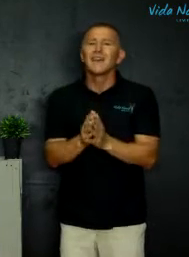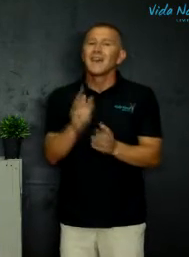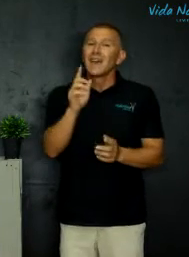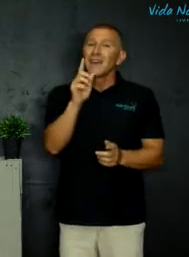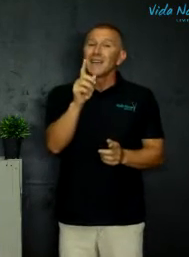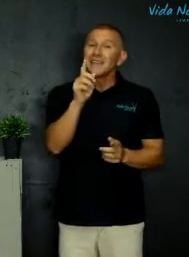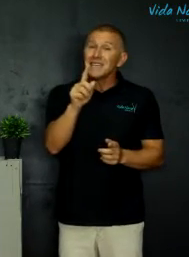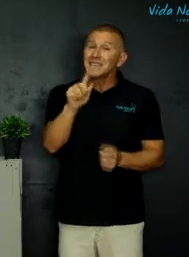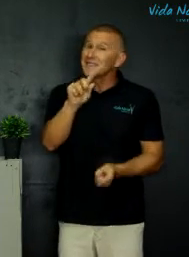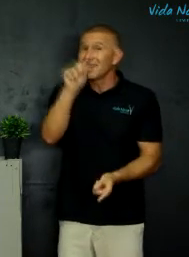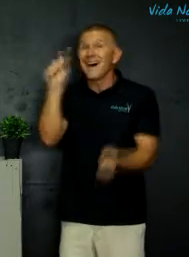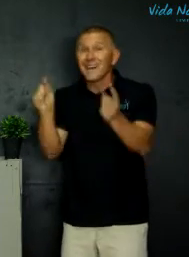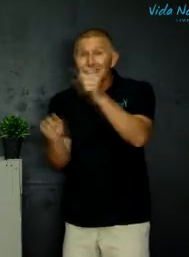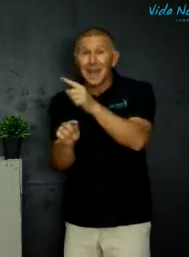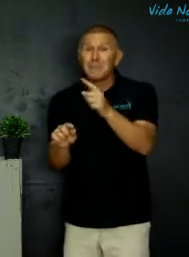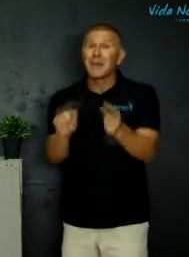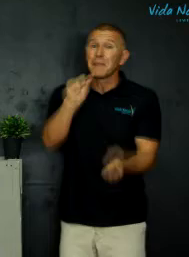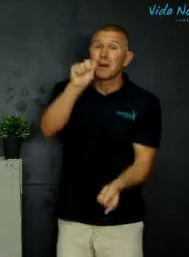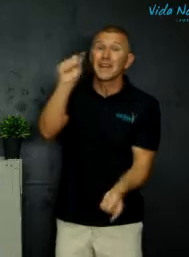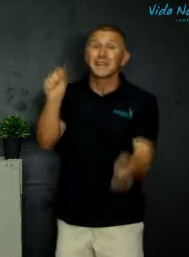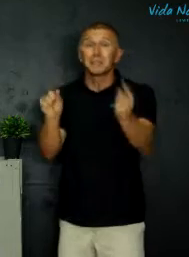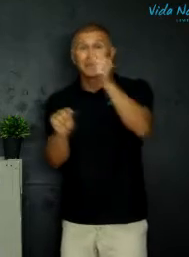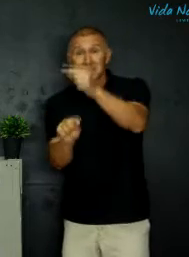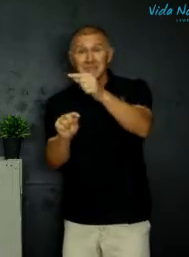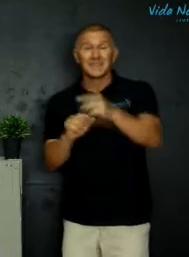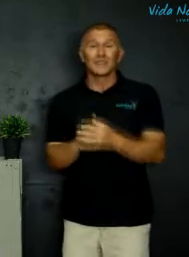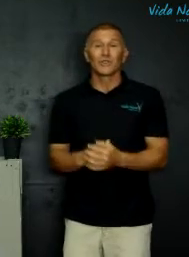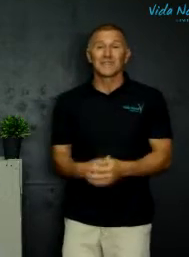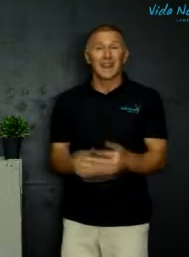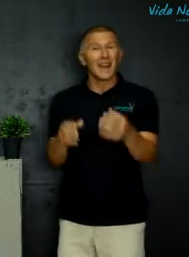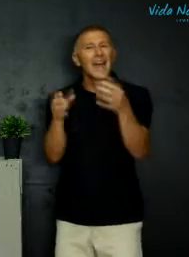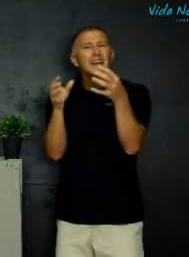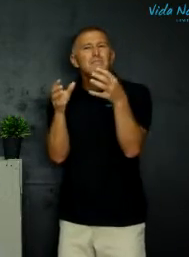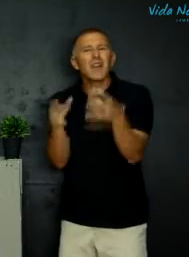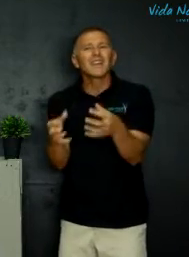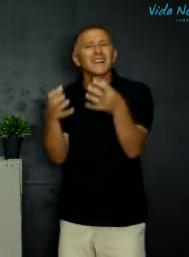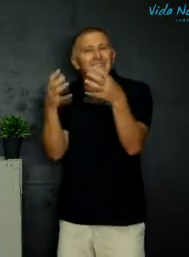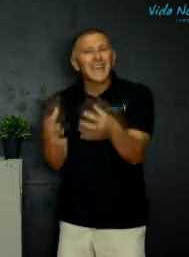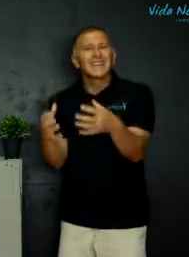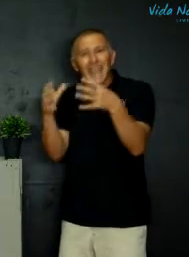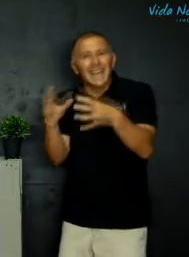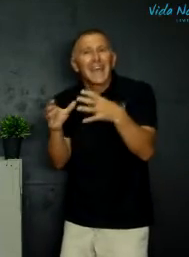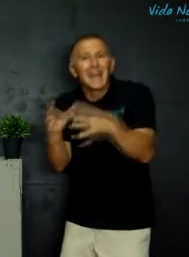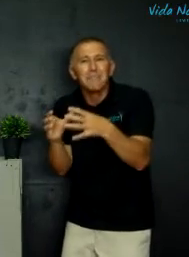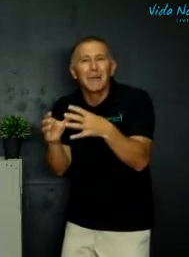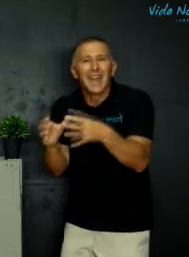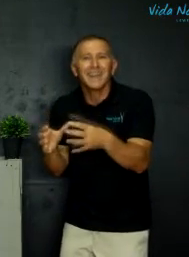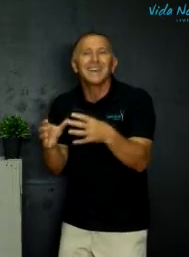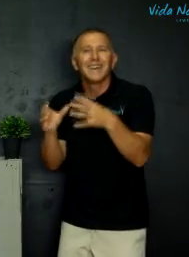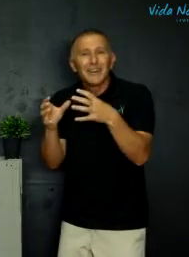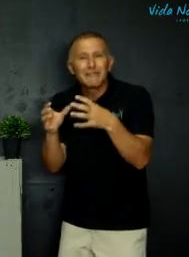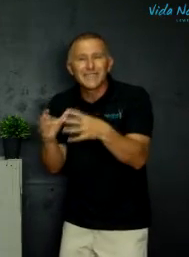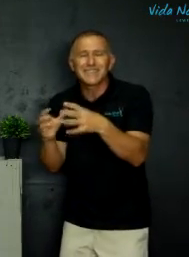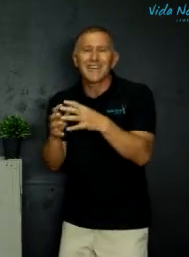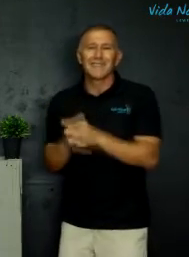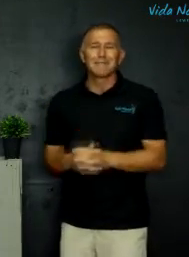en jesus het die ander game plan baie keer precies hier teenoorgestelde is belangrik dat ek en jy die game plan verstaan